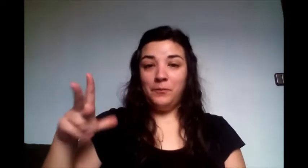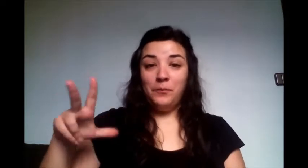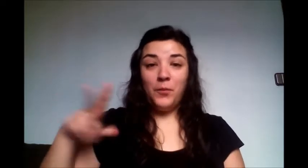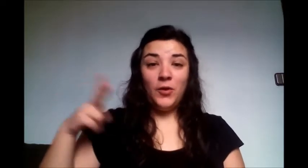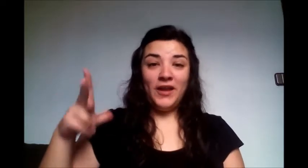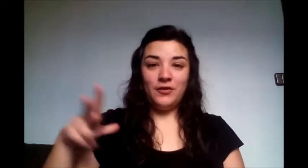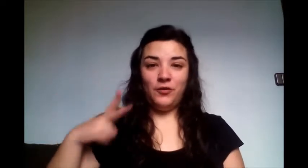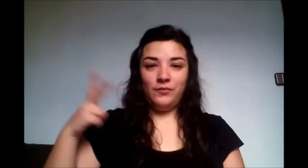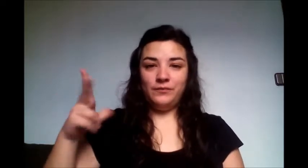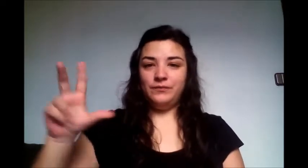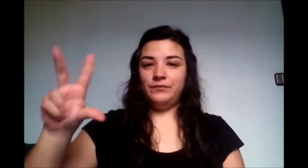Moderno.